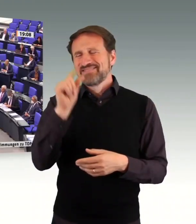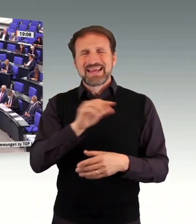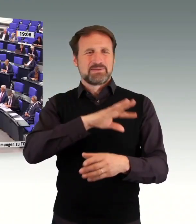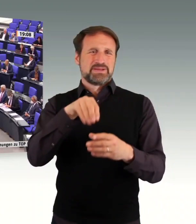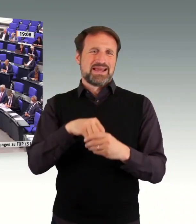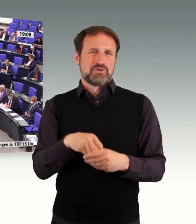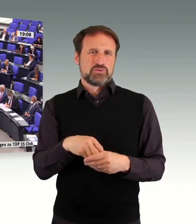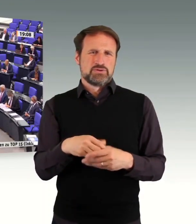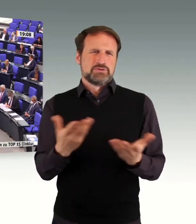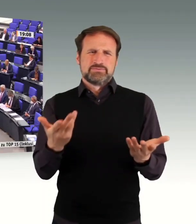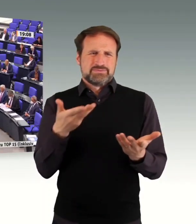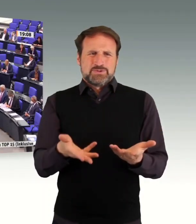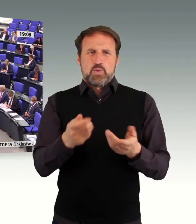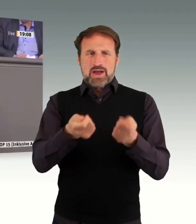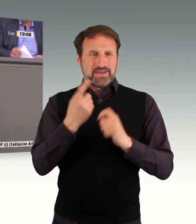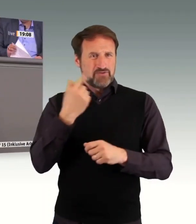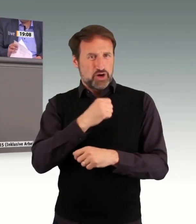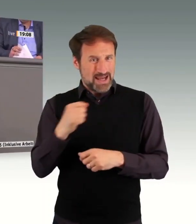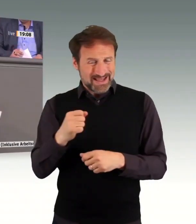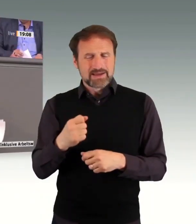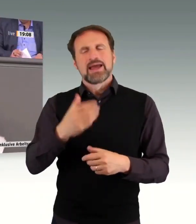stimmen Sie unserem Antrag heute zu. Das tut nicht weh. Danke.